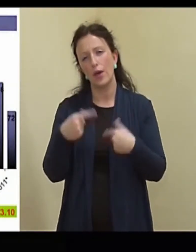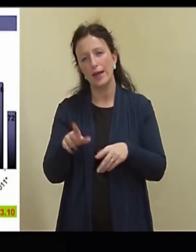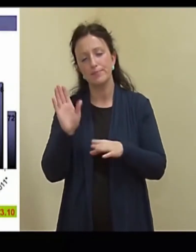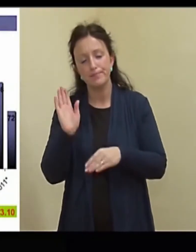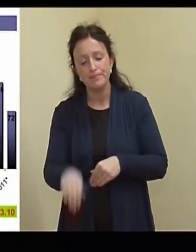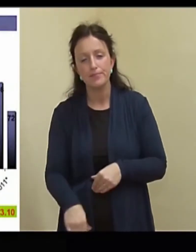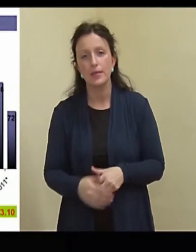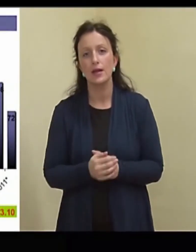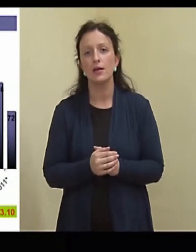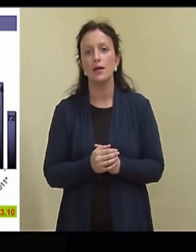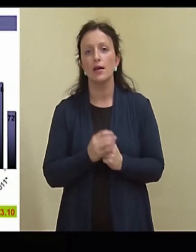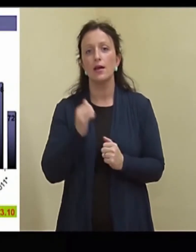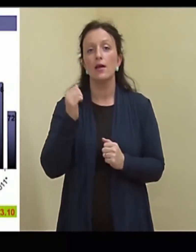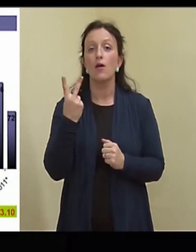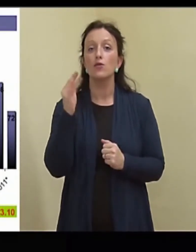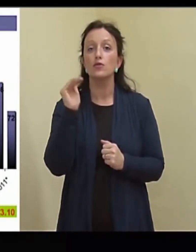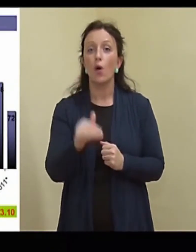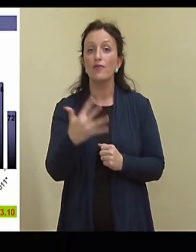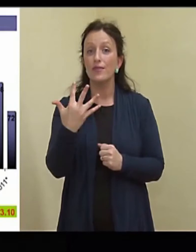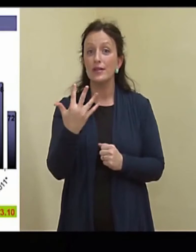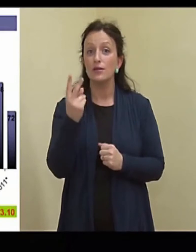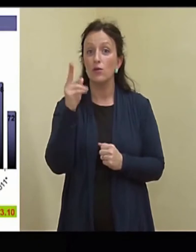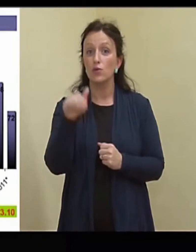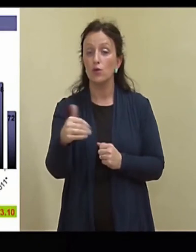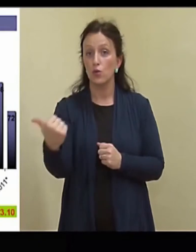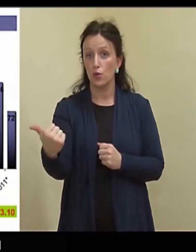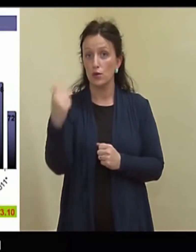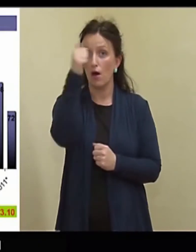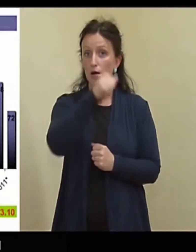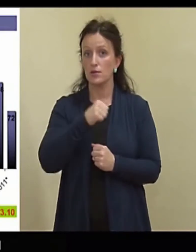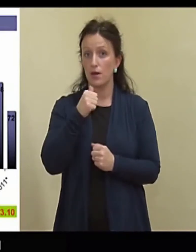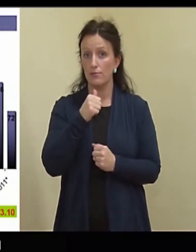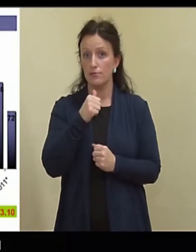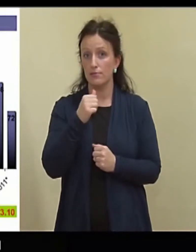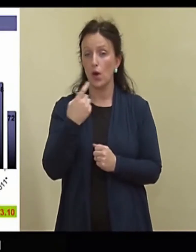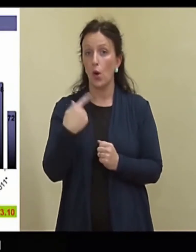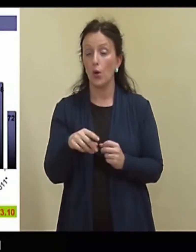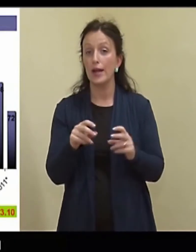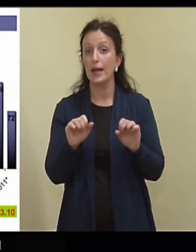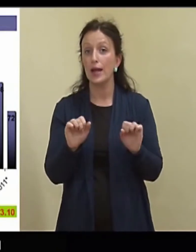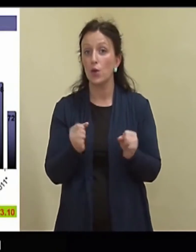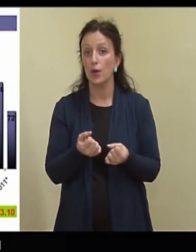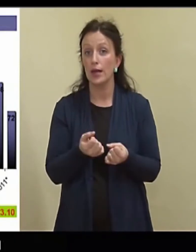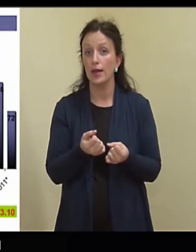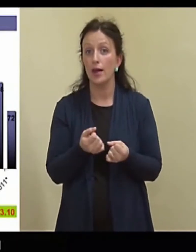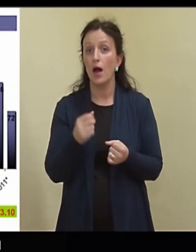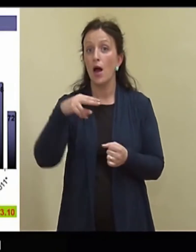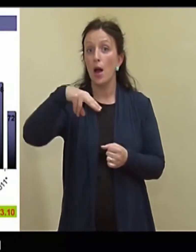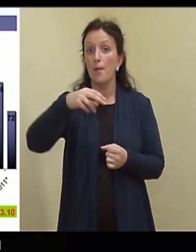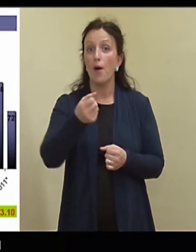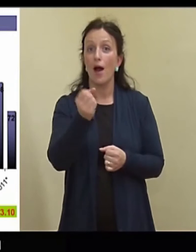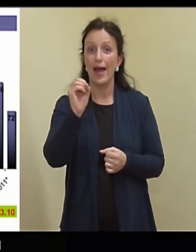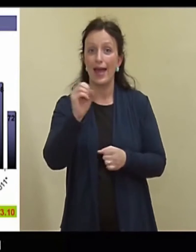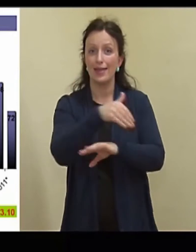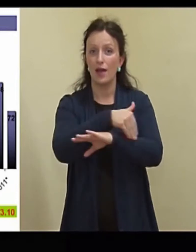Nüüd aasta 2005-2006. See oli see, kui toimusid paedaneva viimased